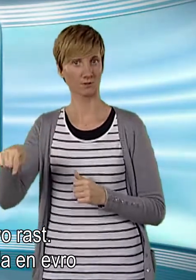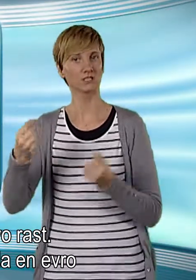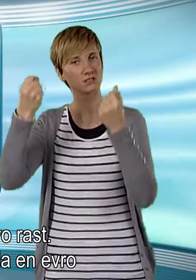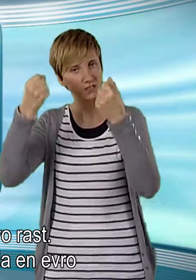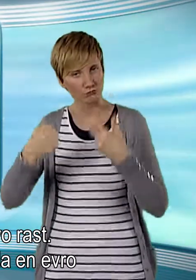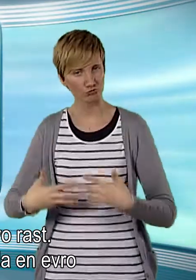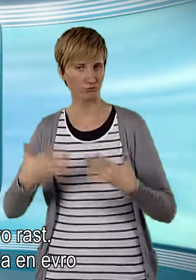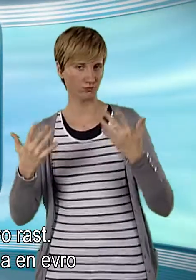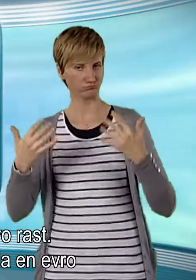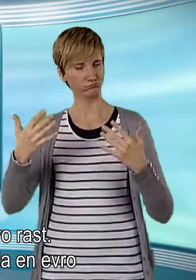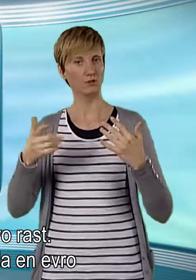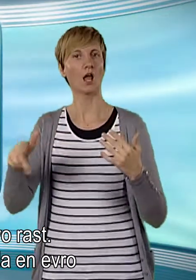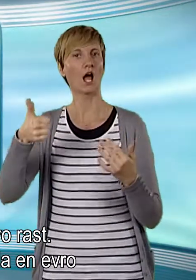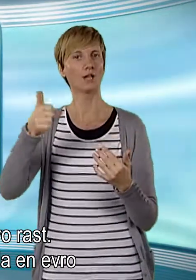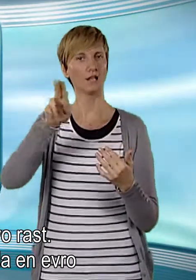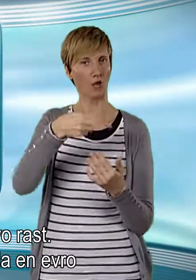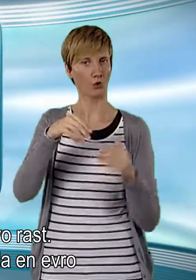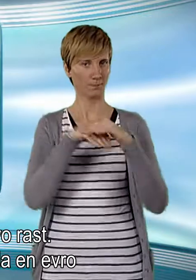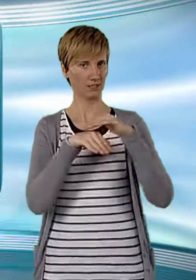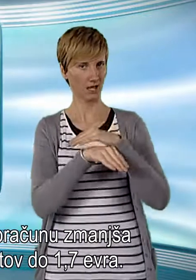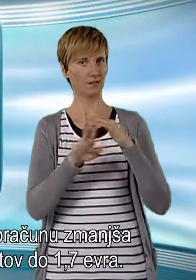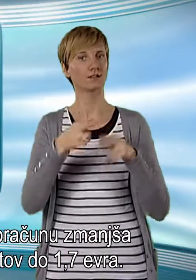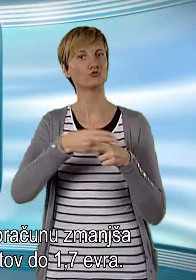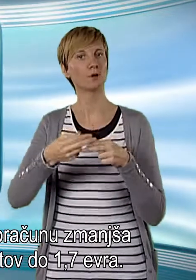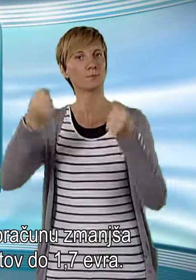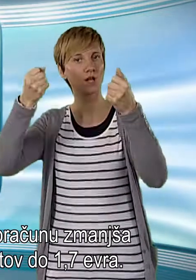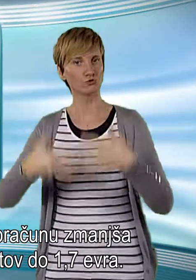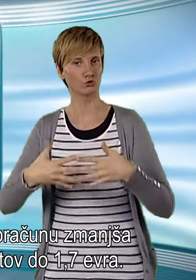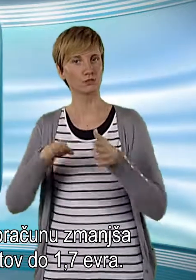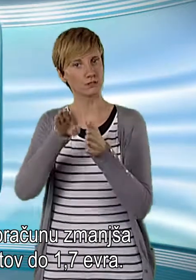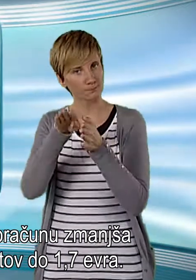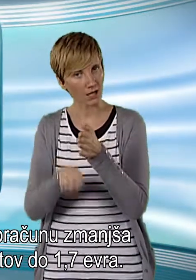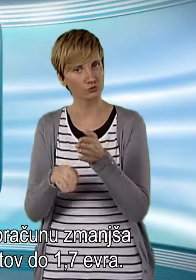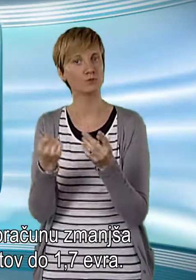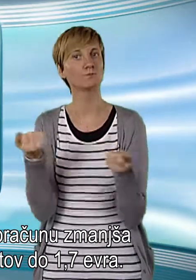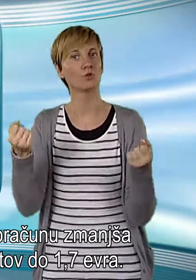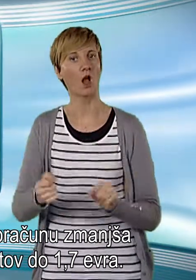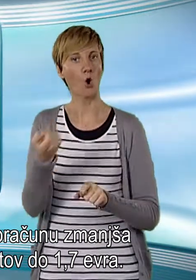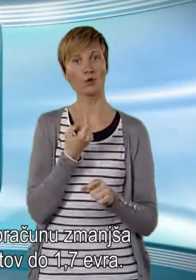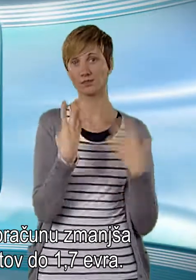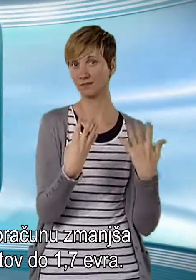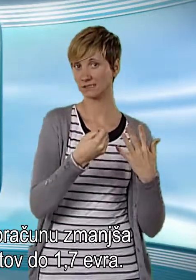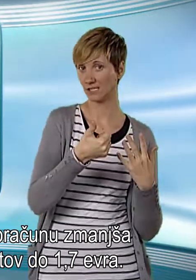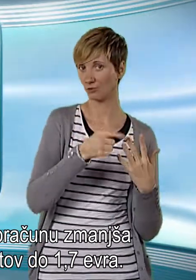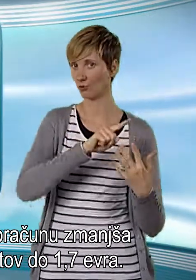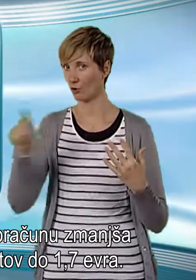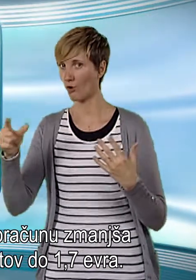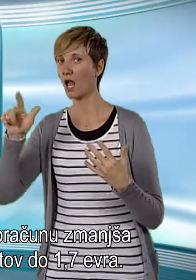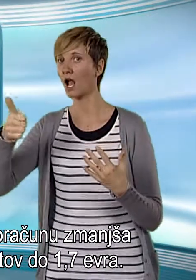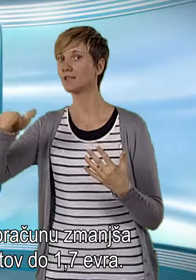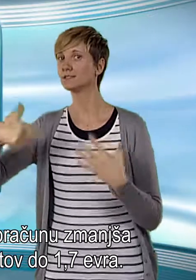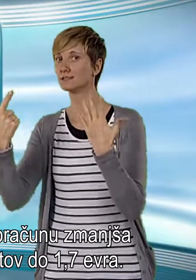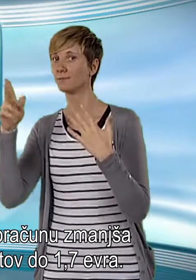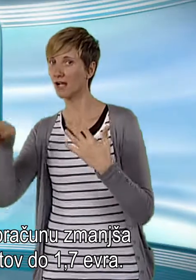Mednarodni denarni sklad je izračunal, da en evro prihranka v državnem proračunu zmanjša gospodarstvo od 90